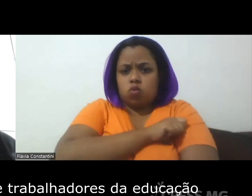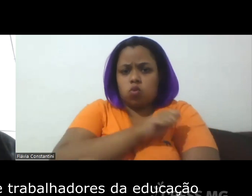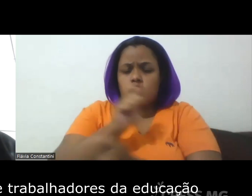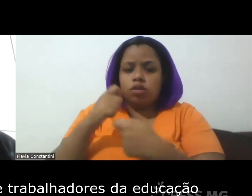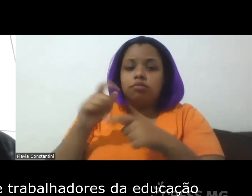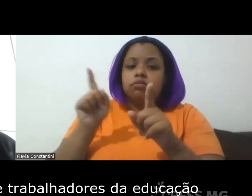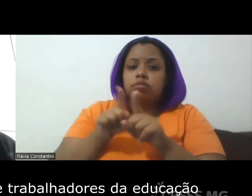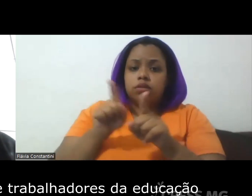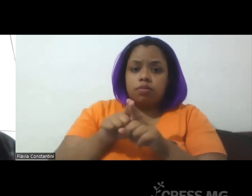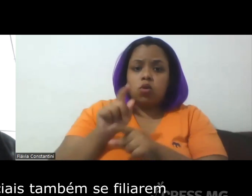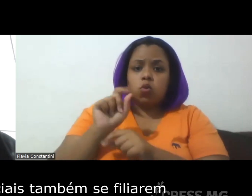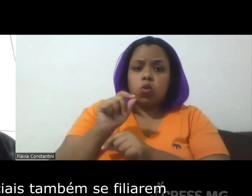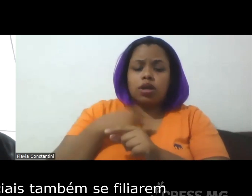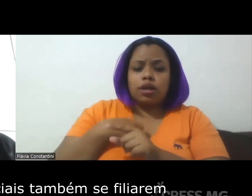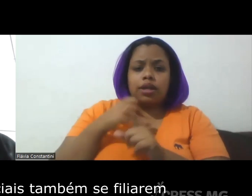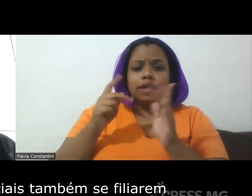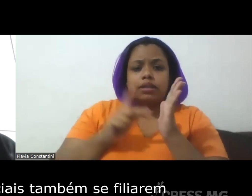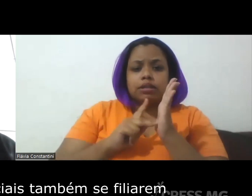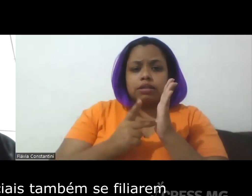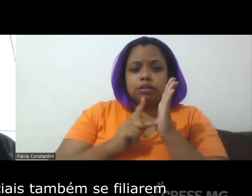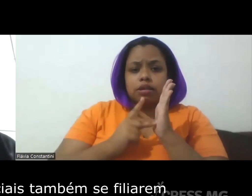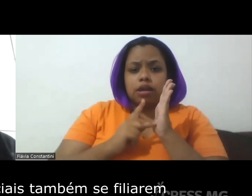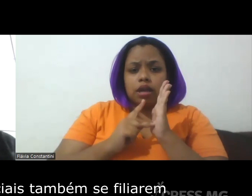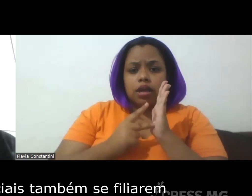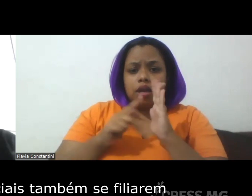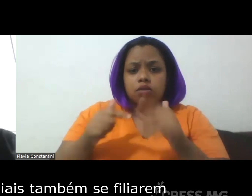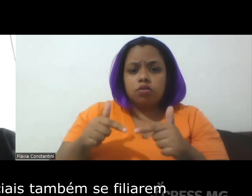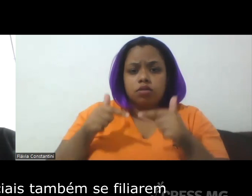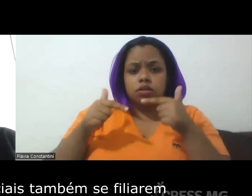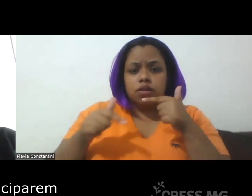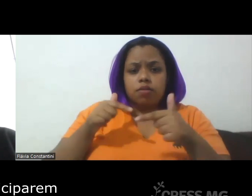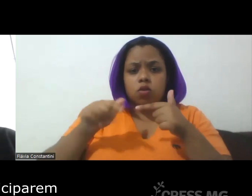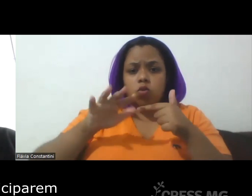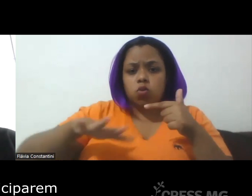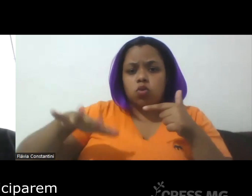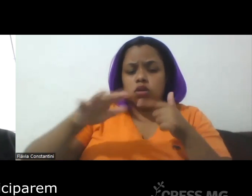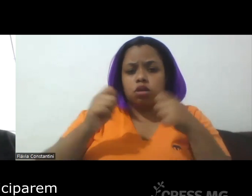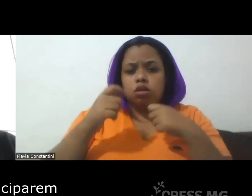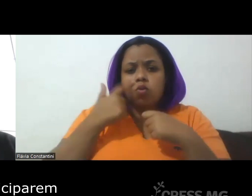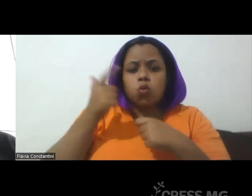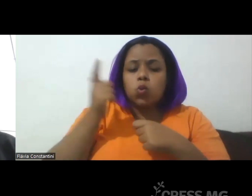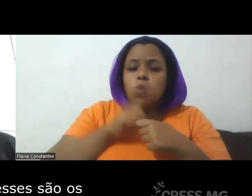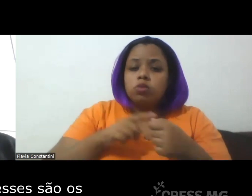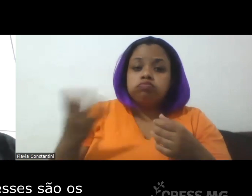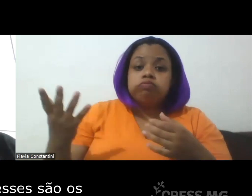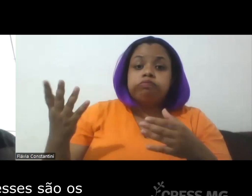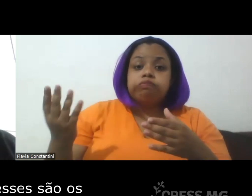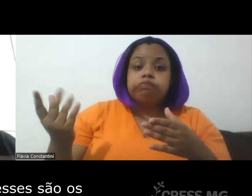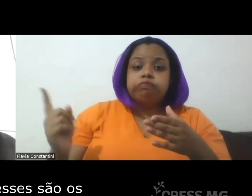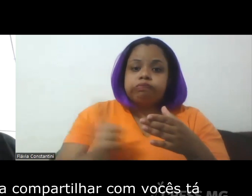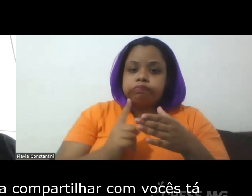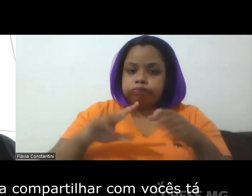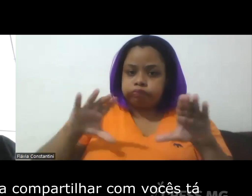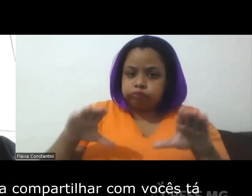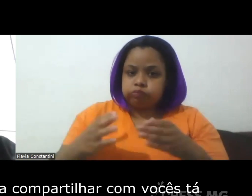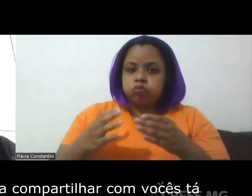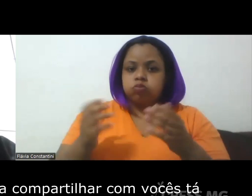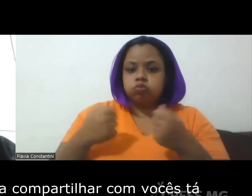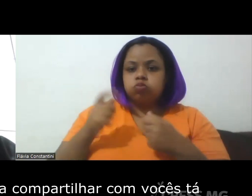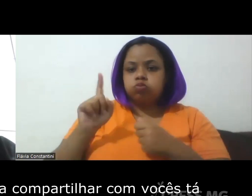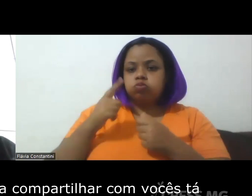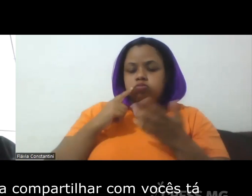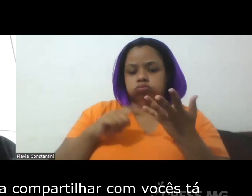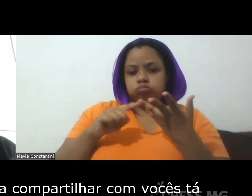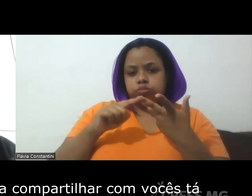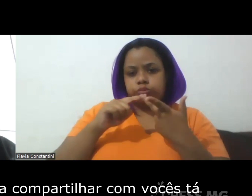trabalhadores da educação os assistentes sociais também que se filiarem e participarem né então esses são os elementos que eu